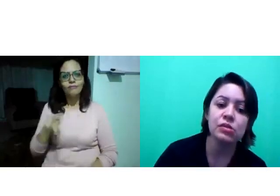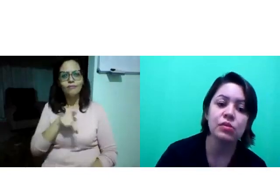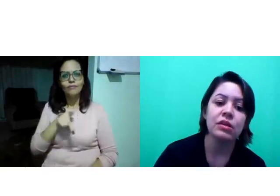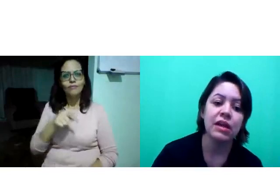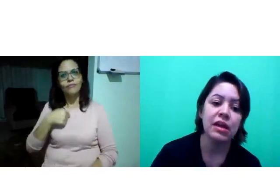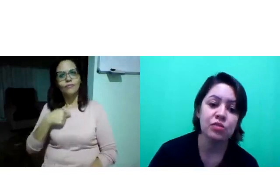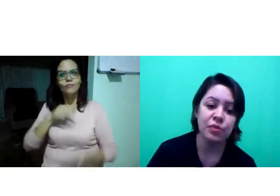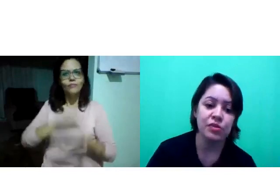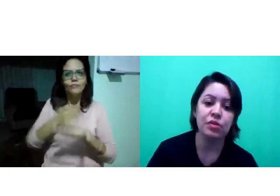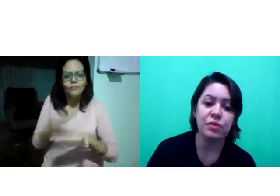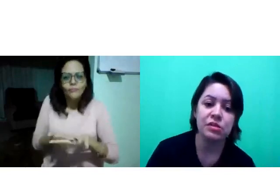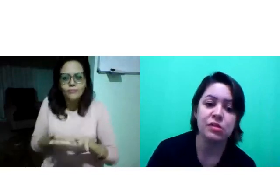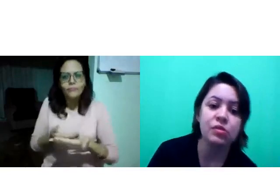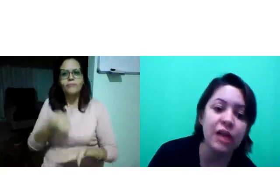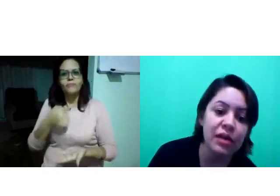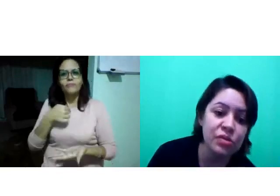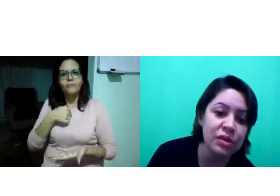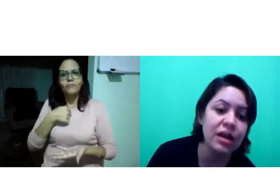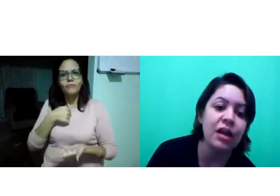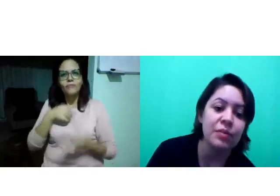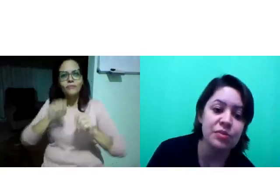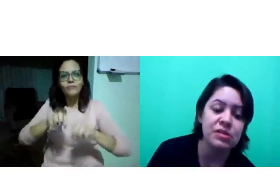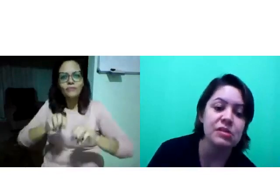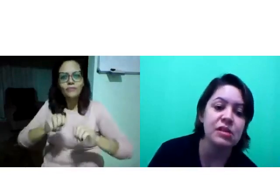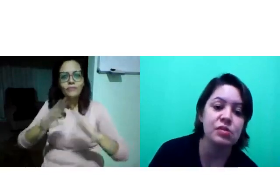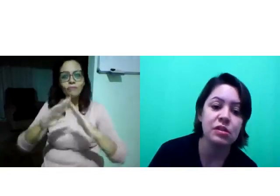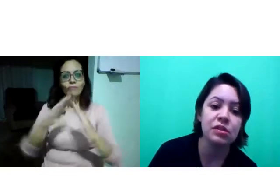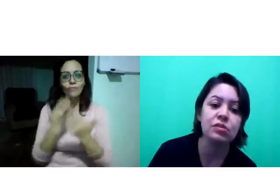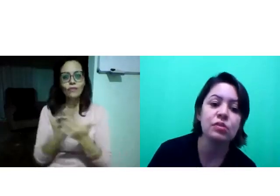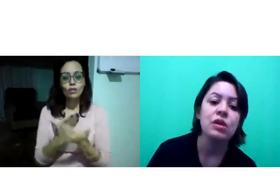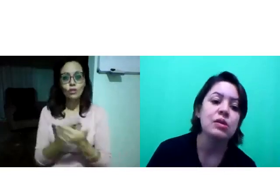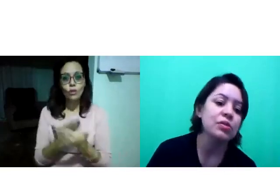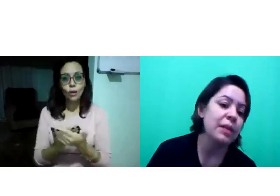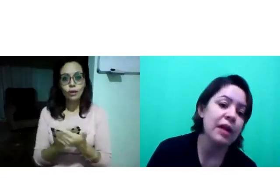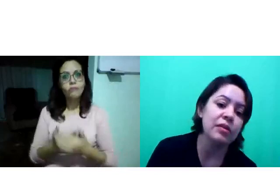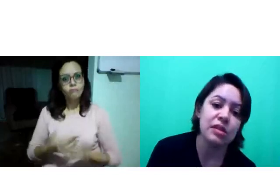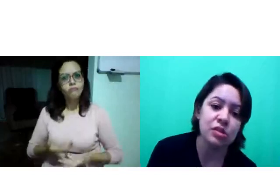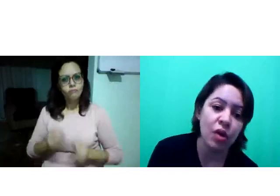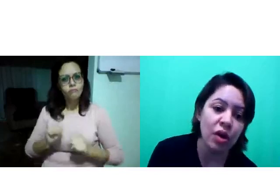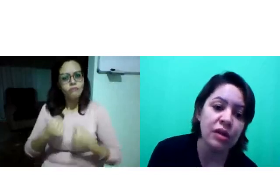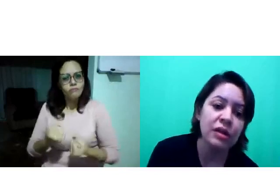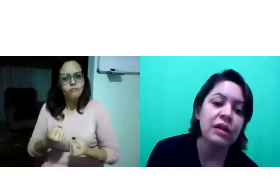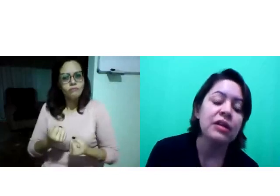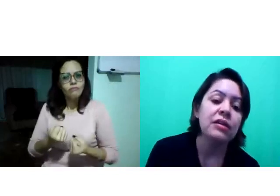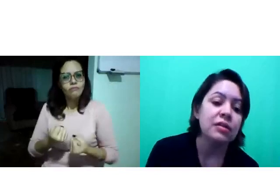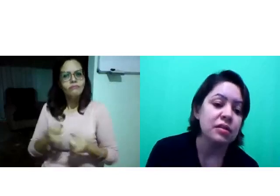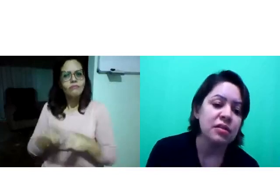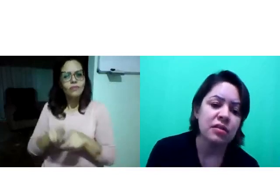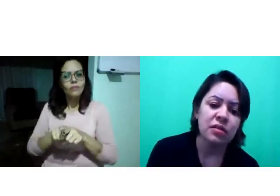isso, né? Eu sou professora, preciso estudar, eu sou intérprete, preciso estar estudando, eu trabalho na escola.